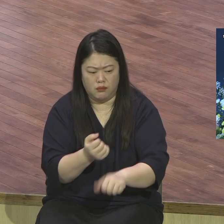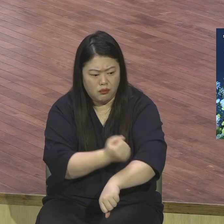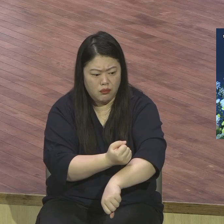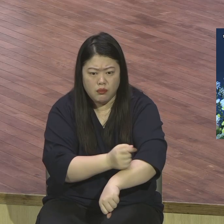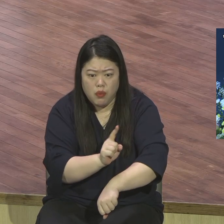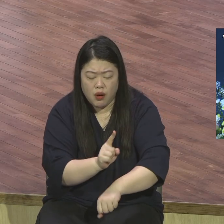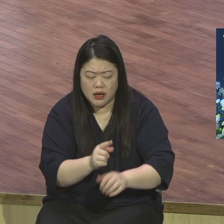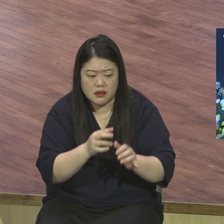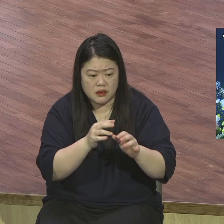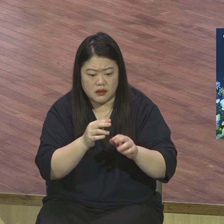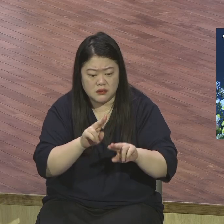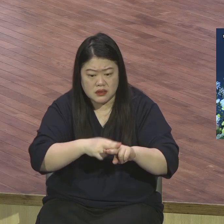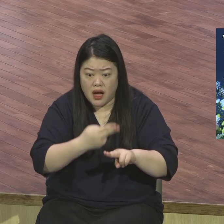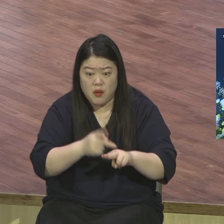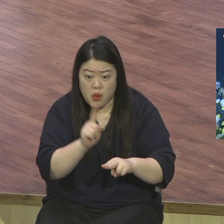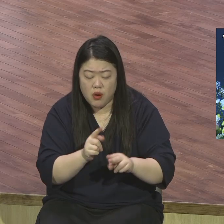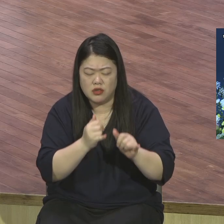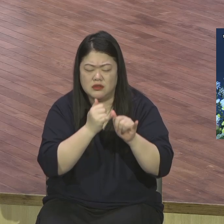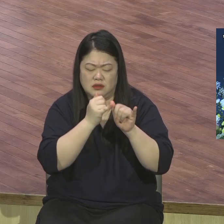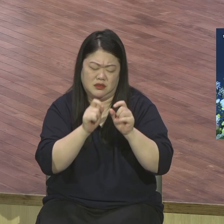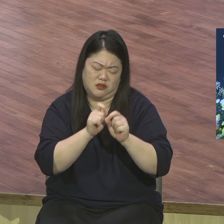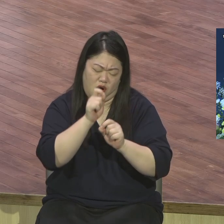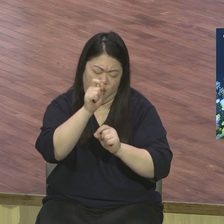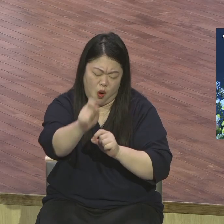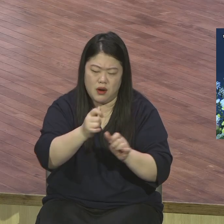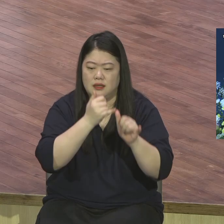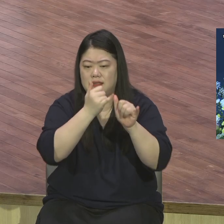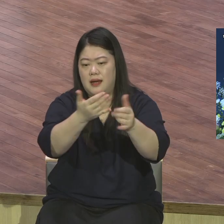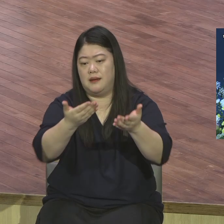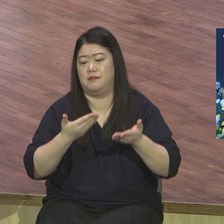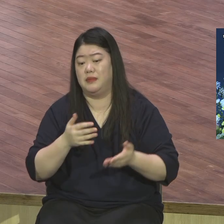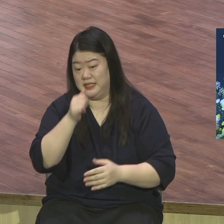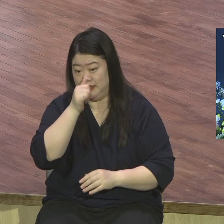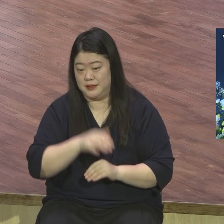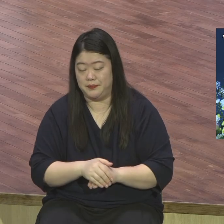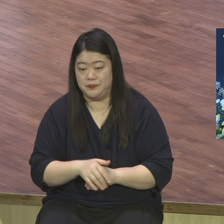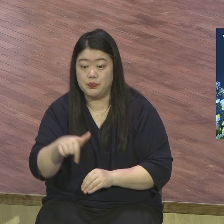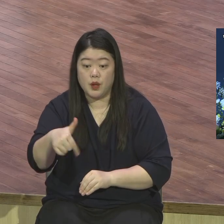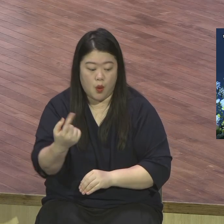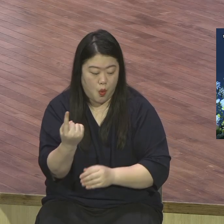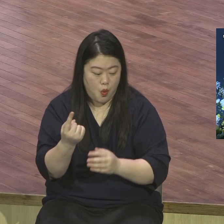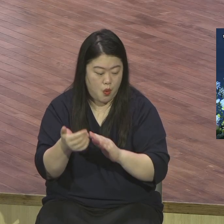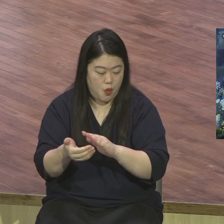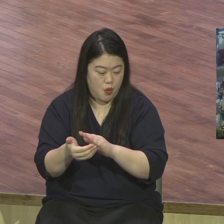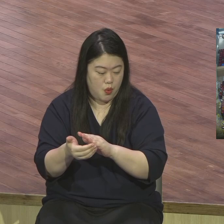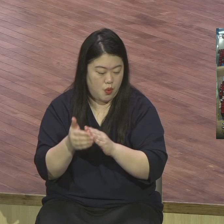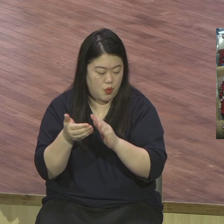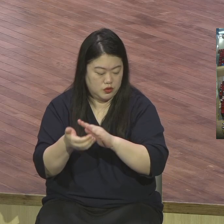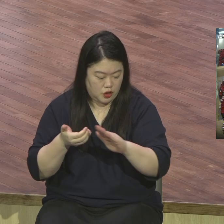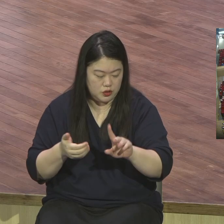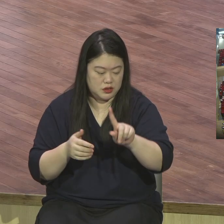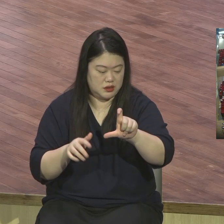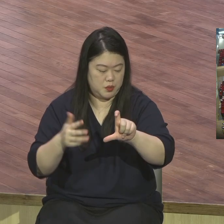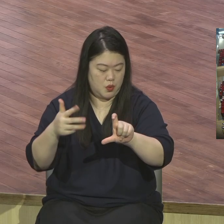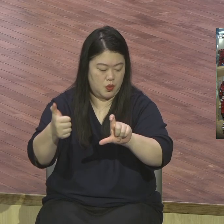사도 바울도 골든서 15장 58절 이렇게 강조합니다 그러므로 내 사랑한 형제들아